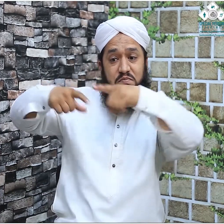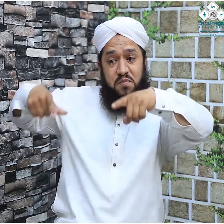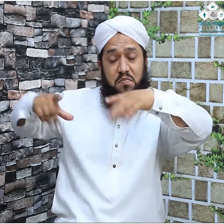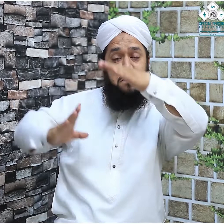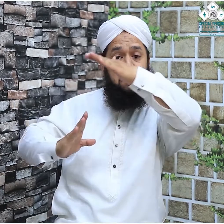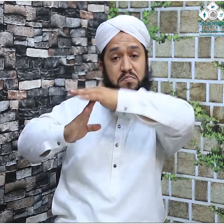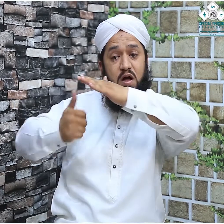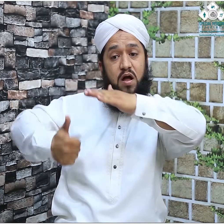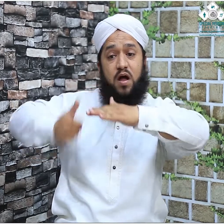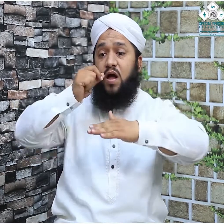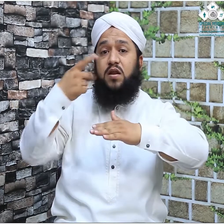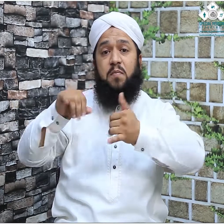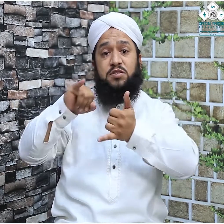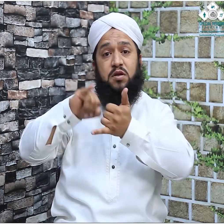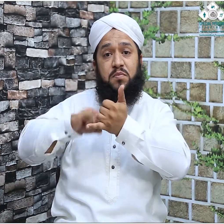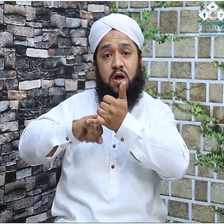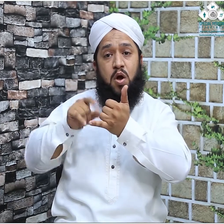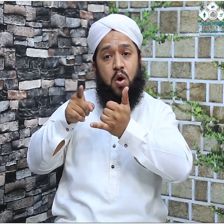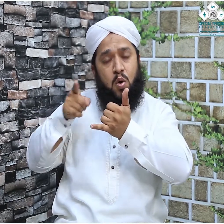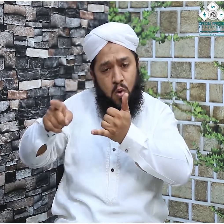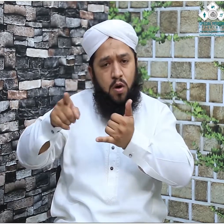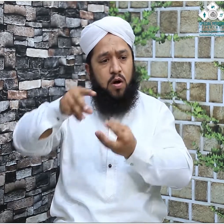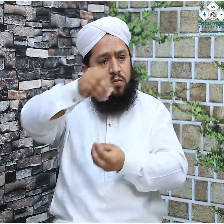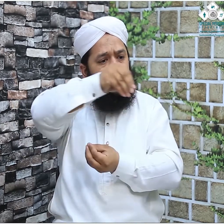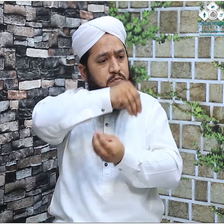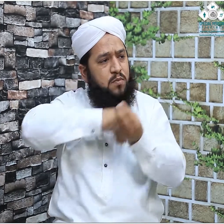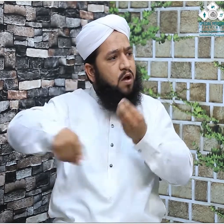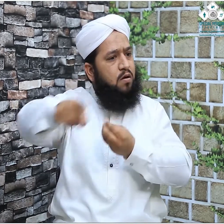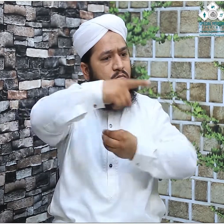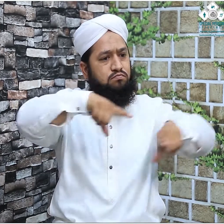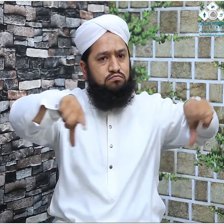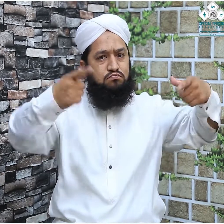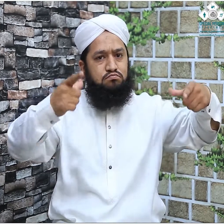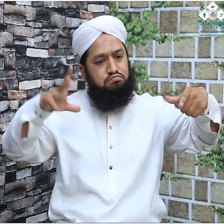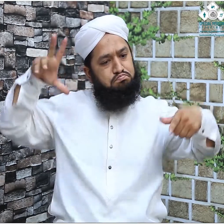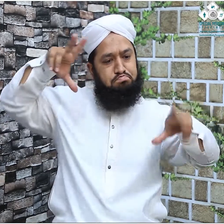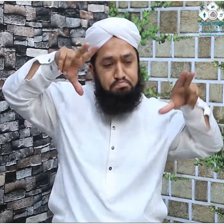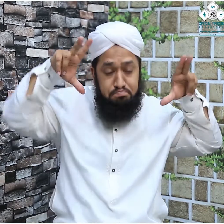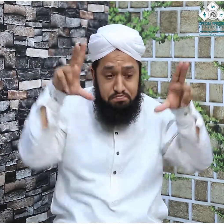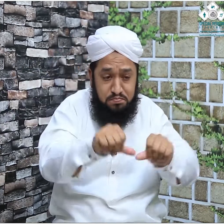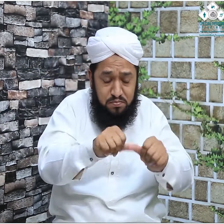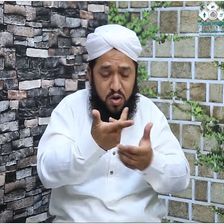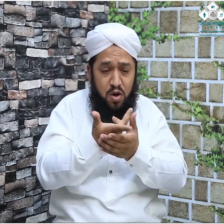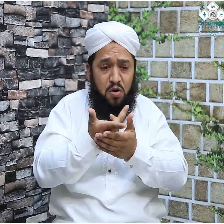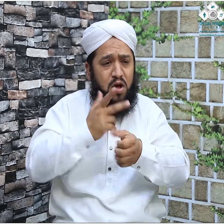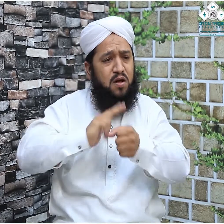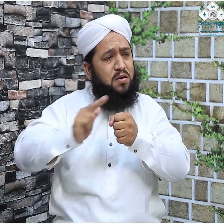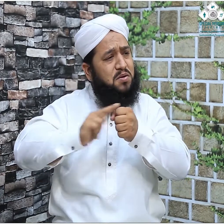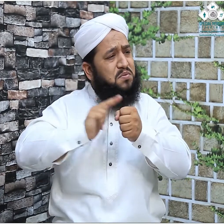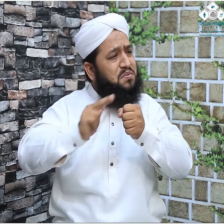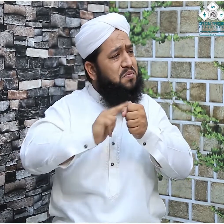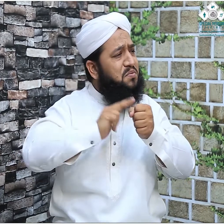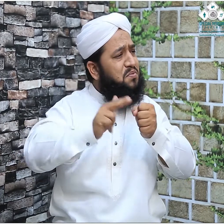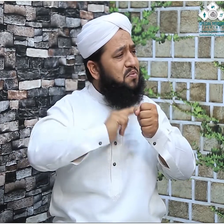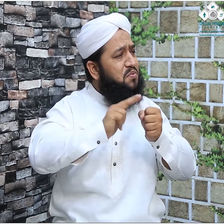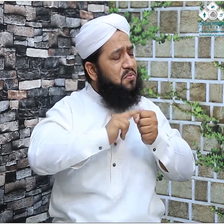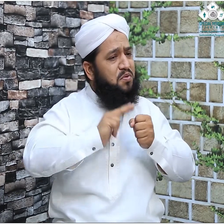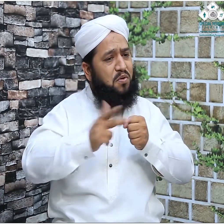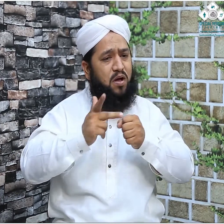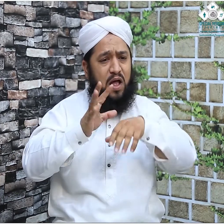طاہر سلمان بن الحسن نے حرمِ مقدس یعنی کعبہِ مکرمہ پر حملہ کر دیا اور اس قطر قتلِ عام کیا جی